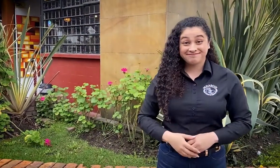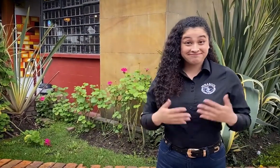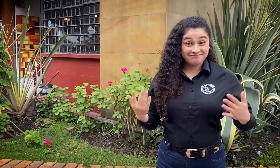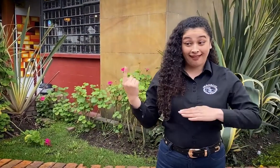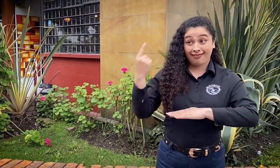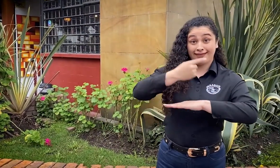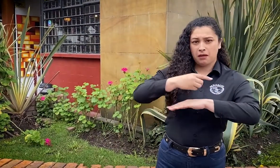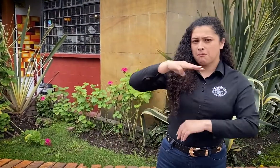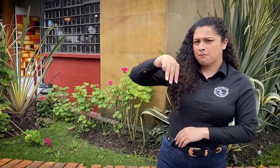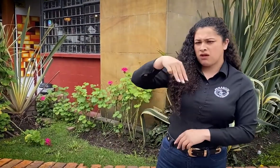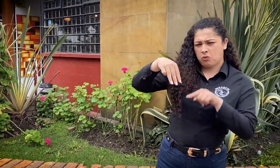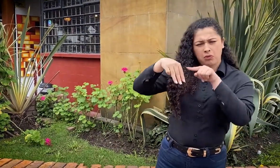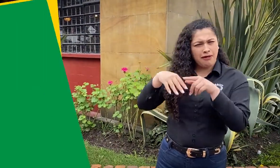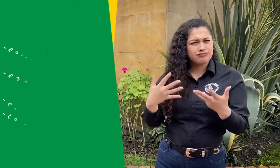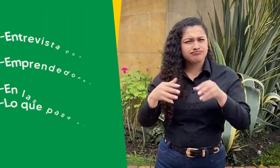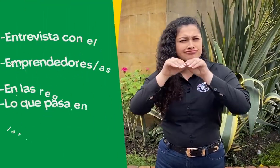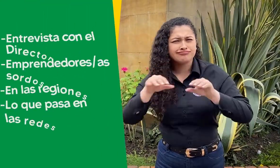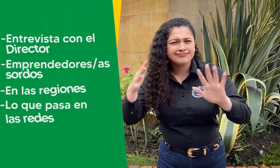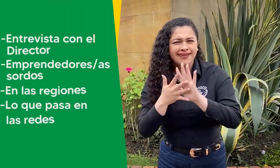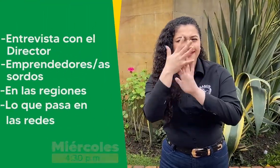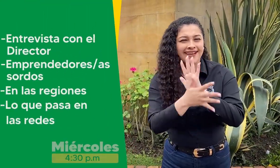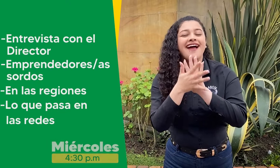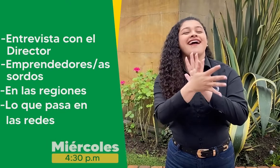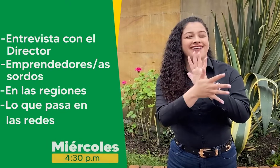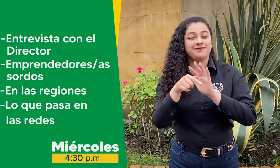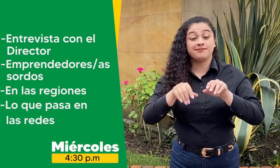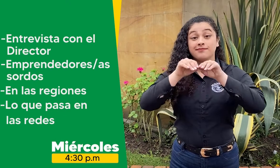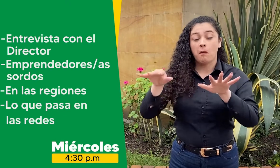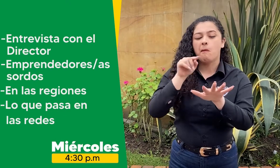Los miércoles en Noticeñales tendremos las secciones de